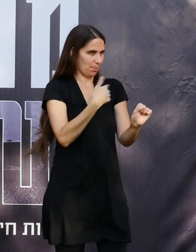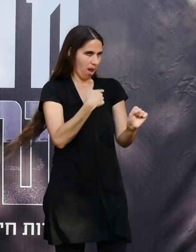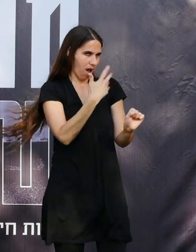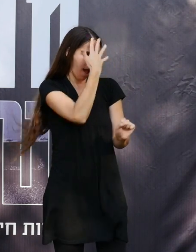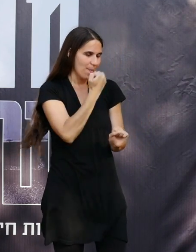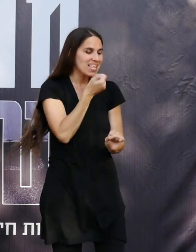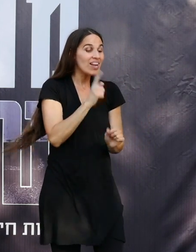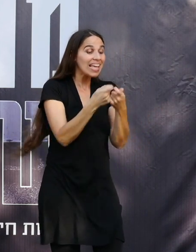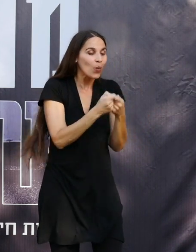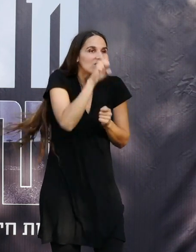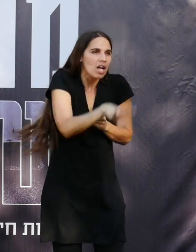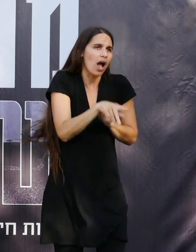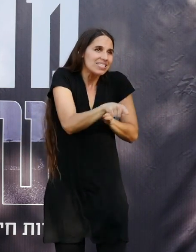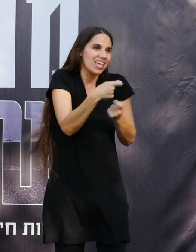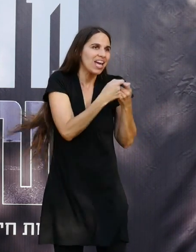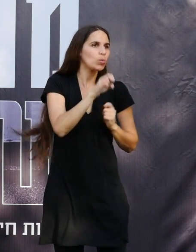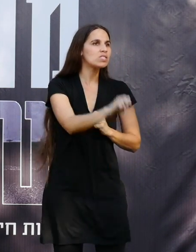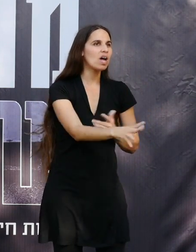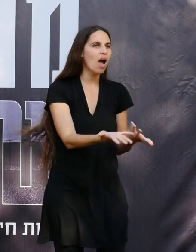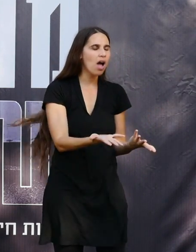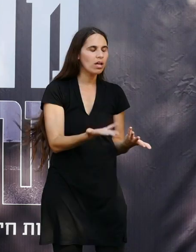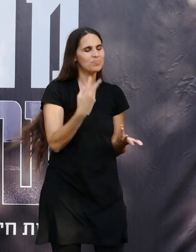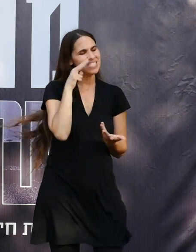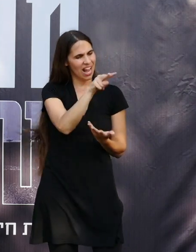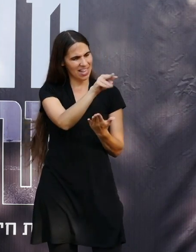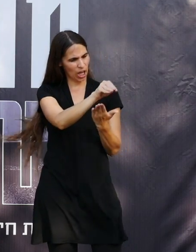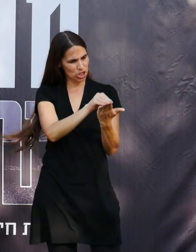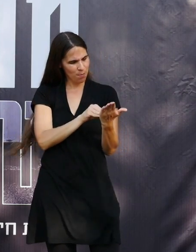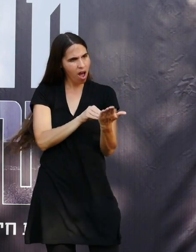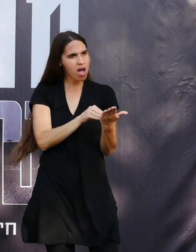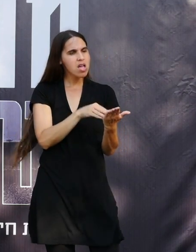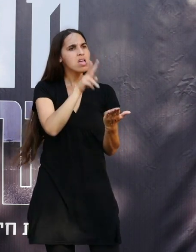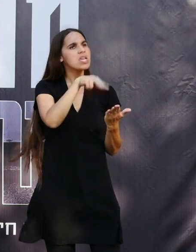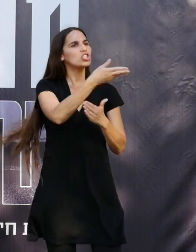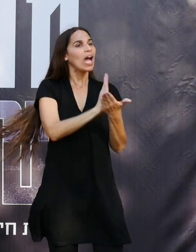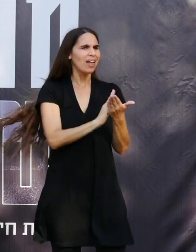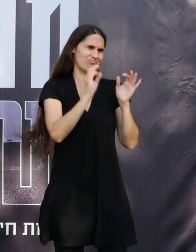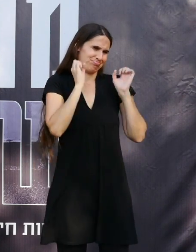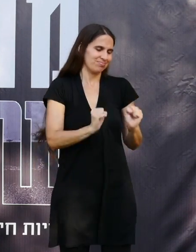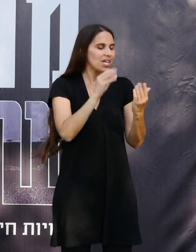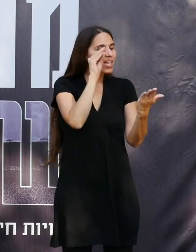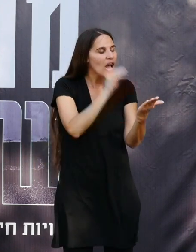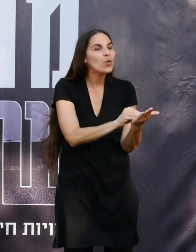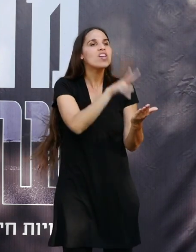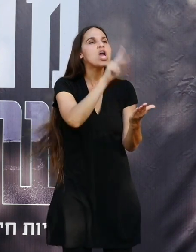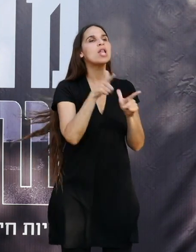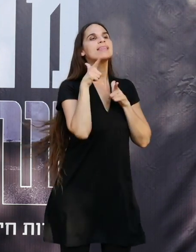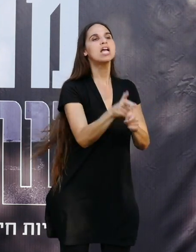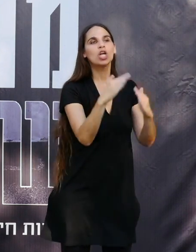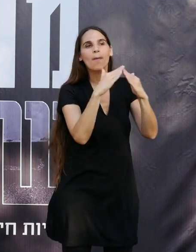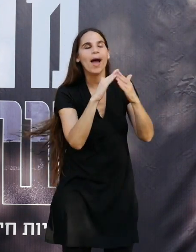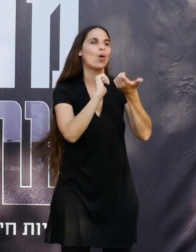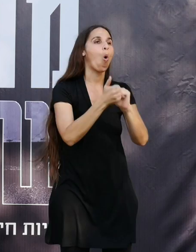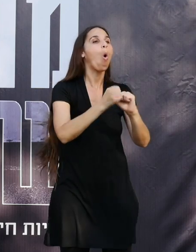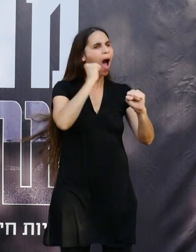ארגון צדקה הוא ארגון צדקה הסתכלתי על הרשימה הזאת יש כאלה שבבירור כתוב שיש להם נשק בבית או